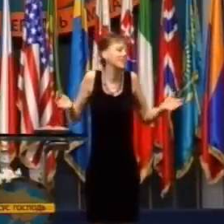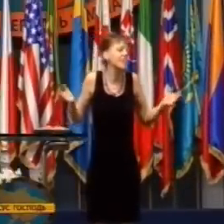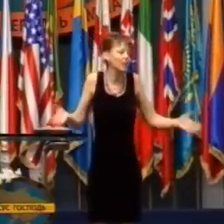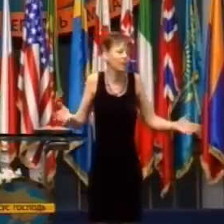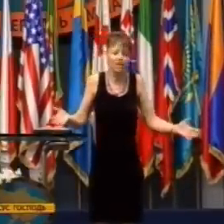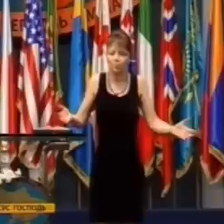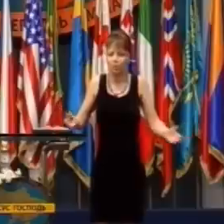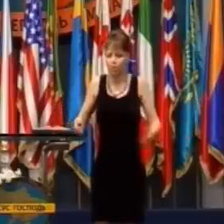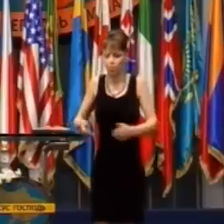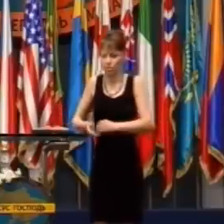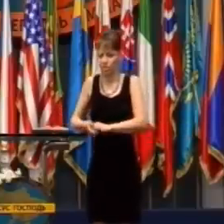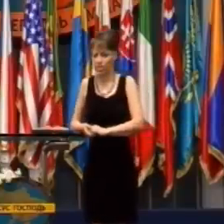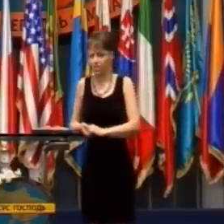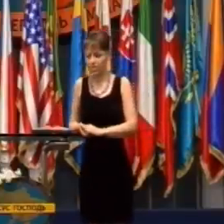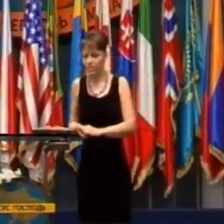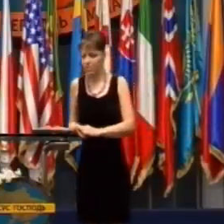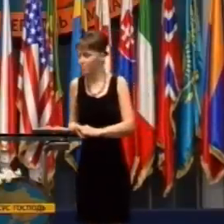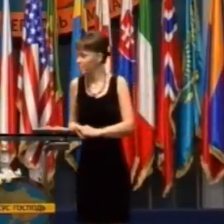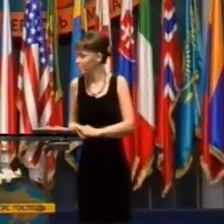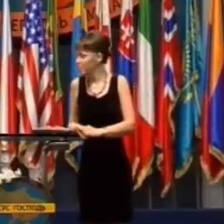nerozumiem, ako sa to deje.